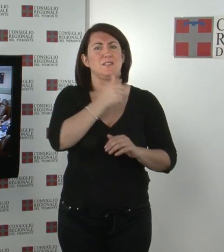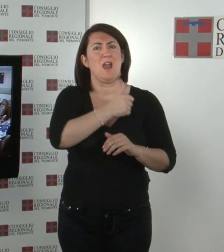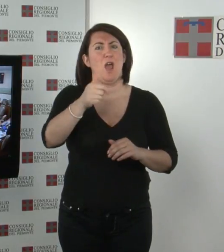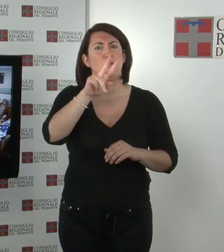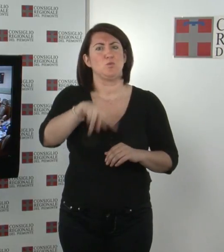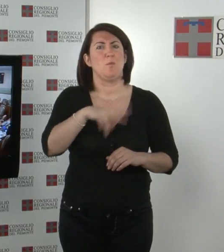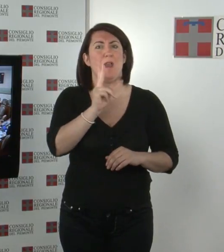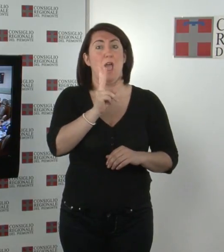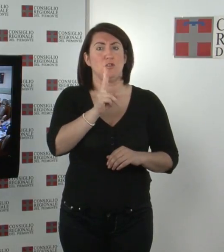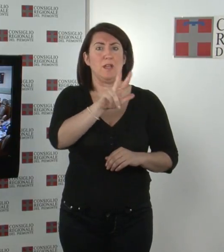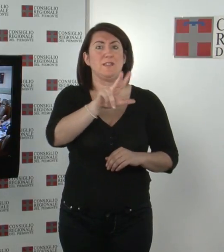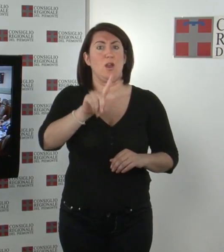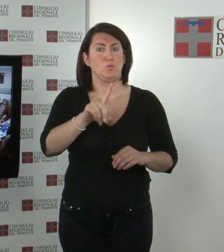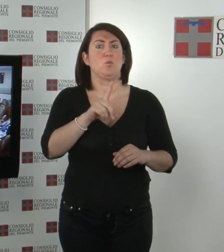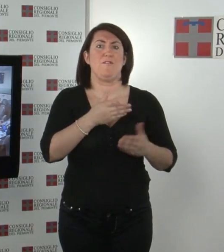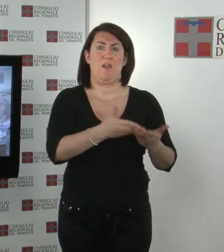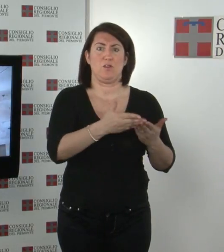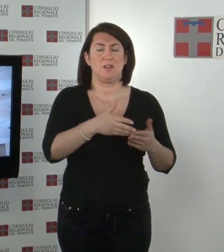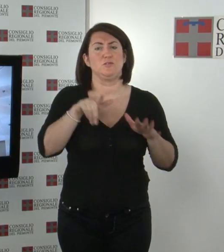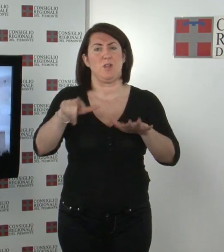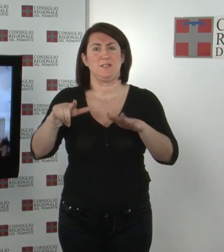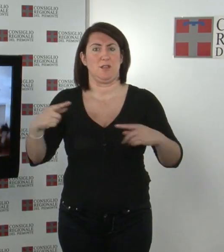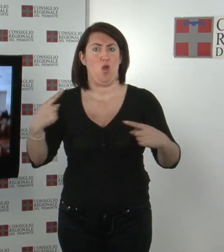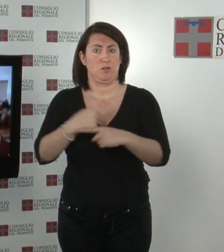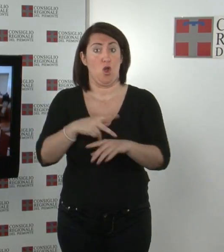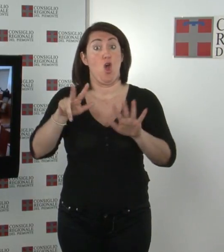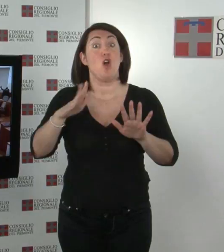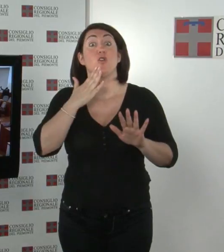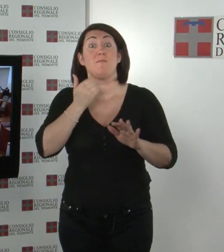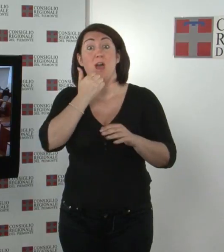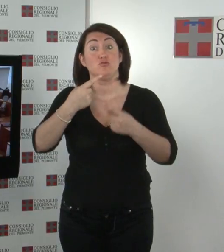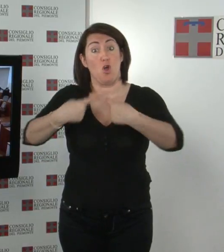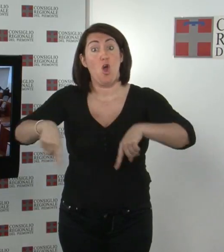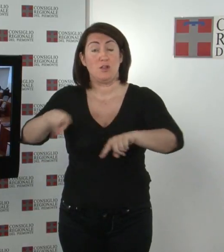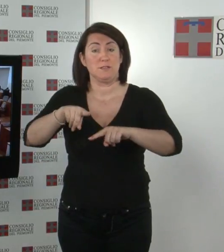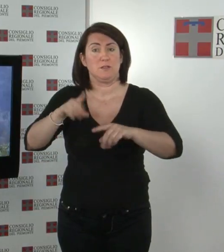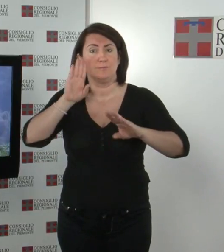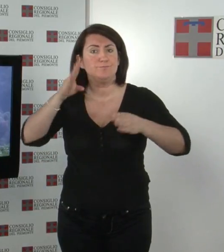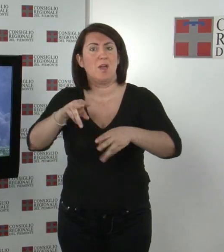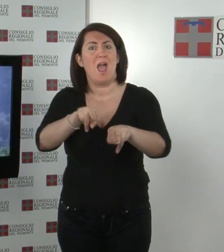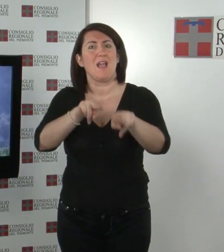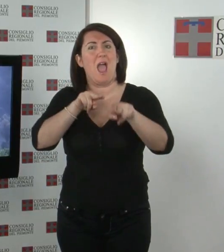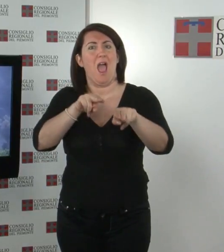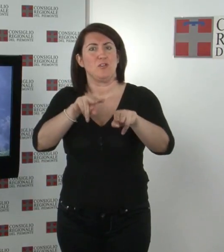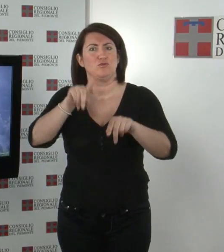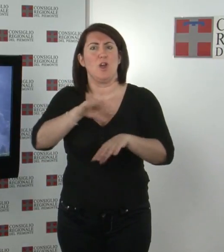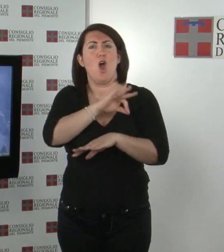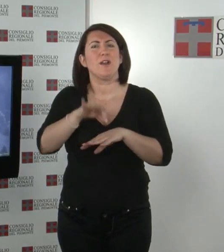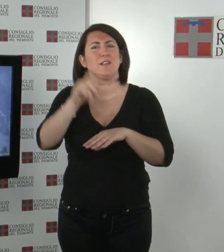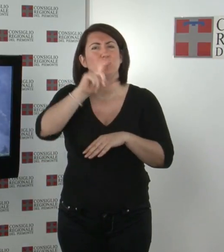favorevoli e 17 contrari. L'8 maggio il Consiglio invece ha affrontato il tema della caccia, al centro di due ordini del giorno, entrambi respinti,